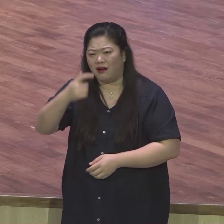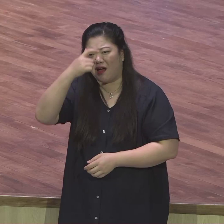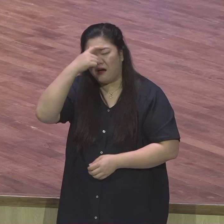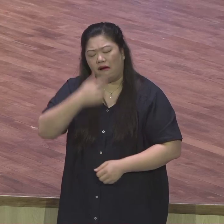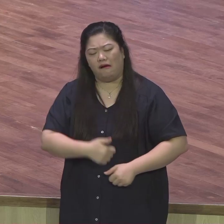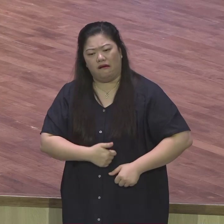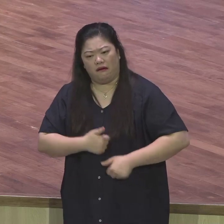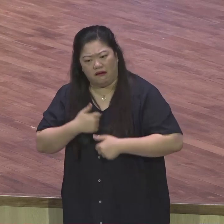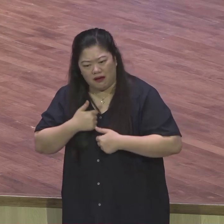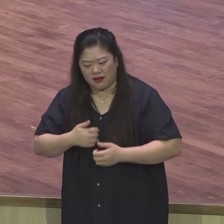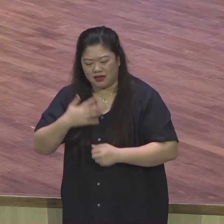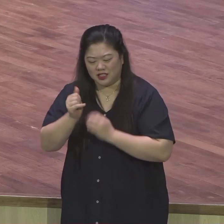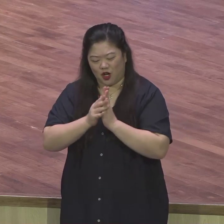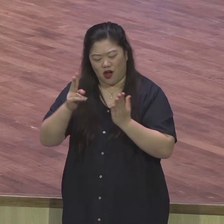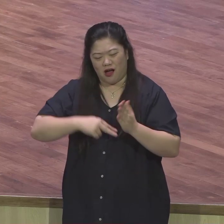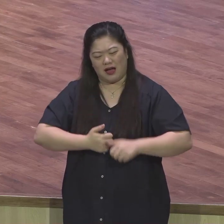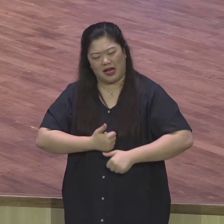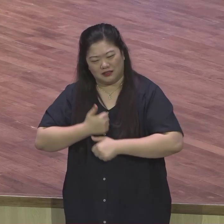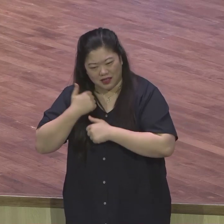않느냐. 왜 말씀을 묵상하지 않느냐.